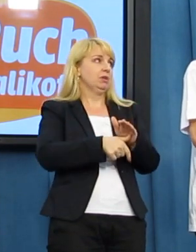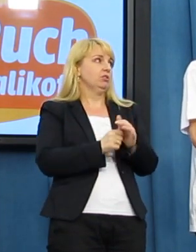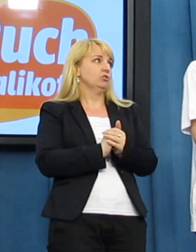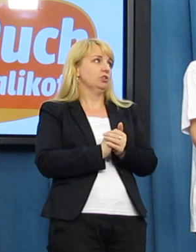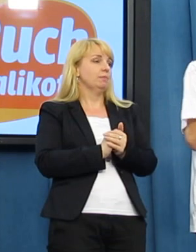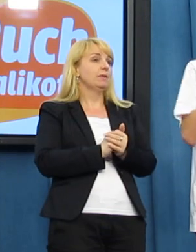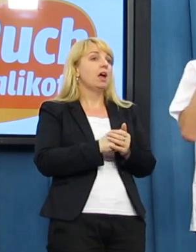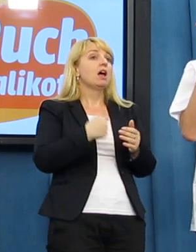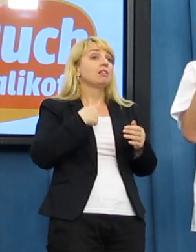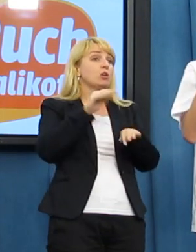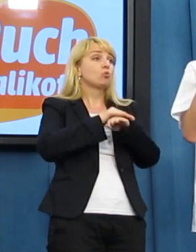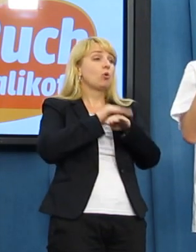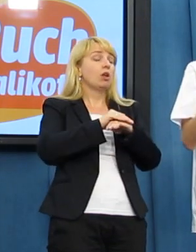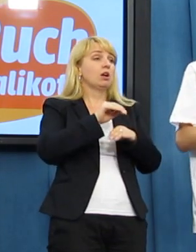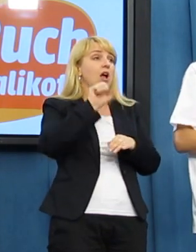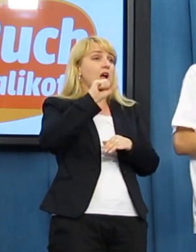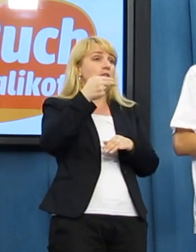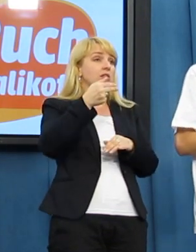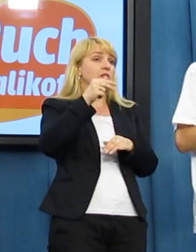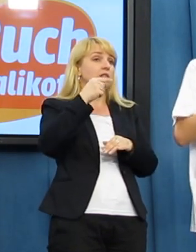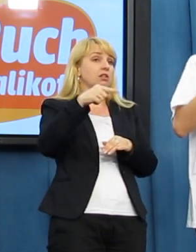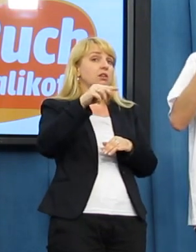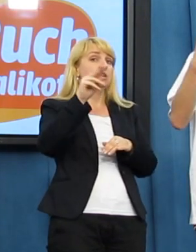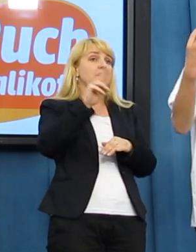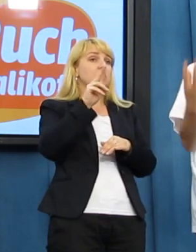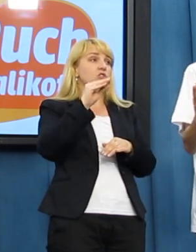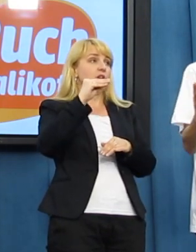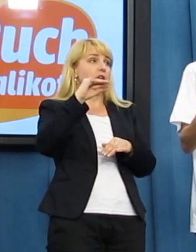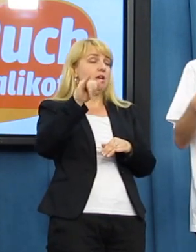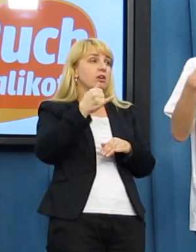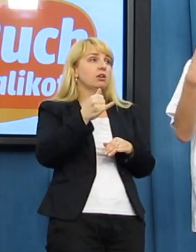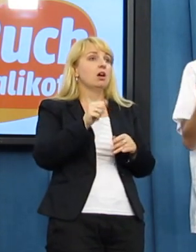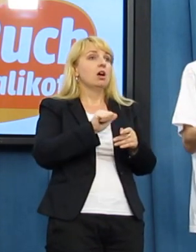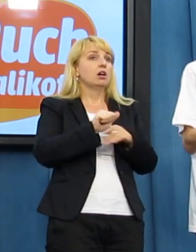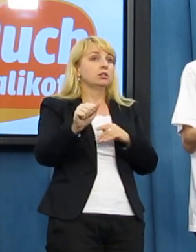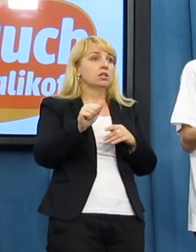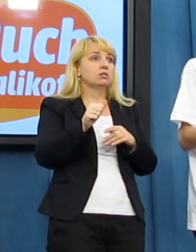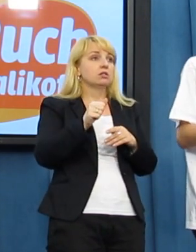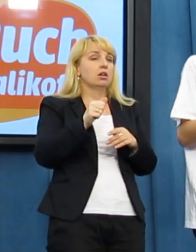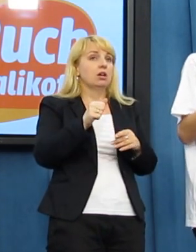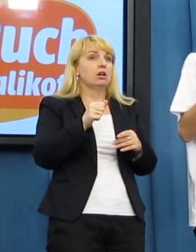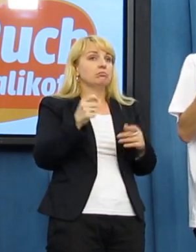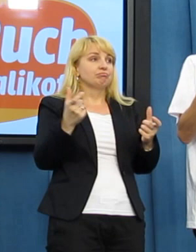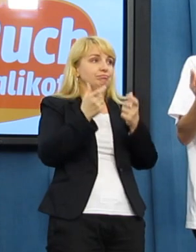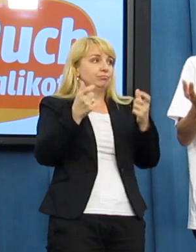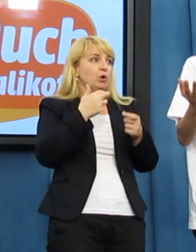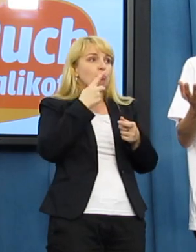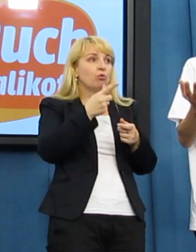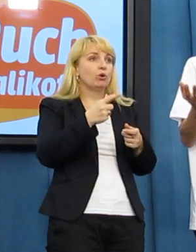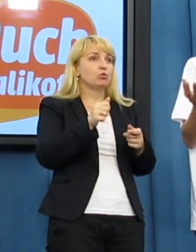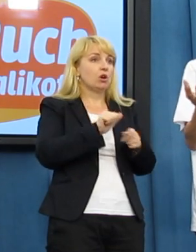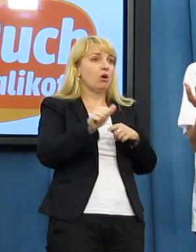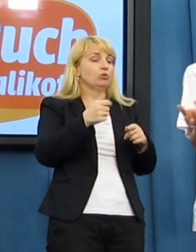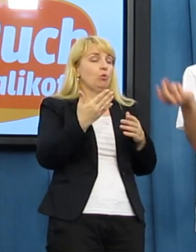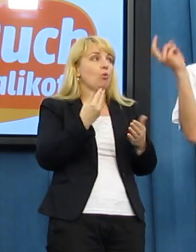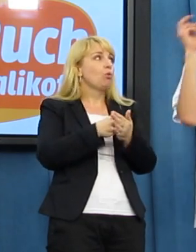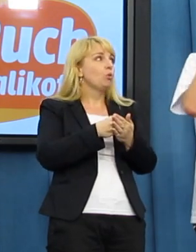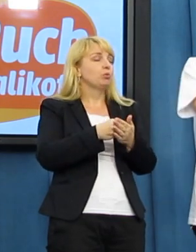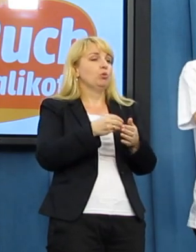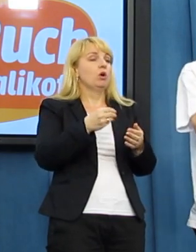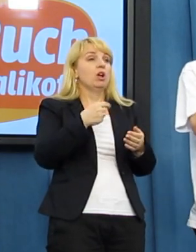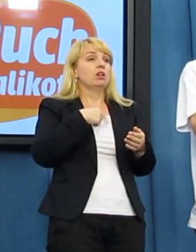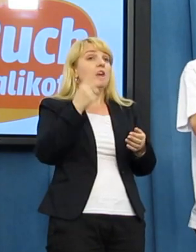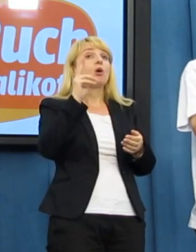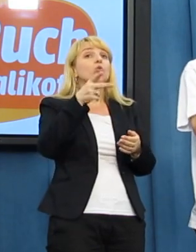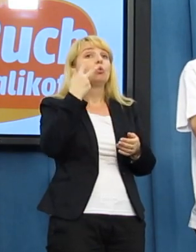Andrzej jest pomówiony przez dwie osoby. Marihuany tej nie ma, nikt jej nie widział. Nie wiadomo, czy ona miała nawet powyżej 0,2% na THC,